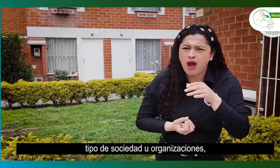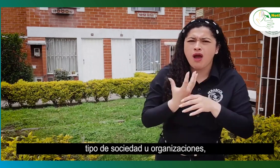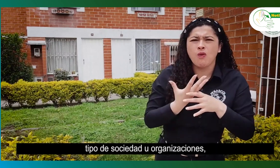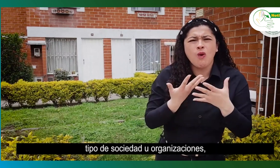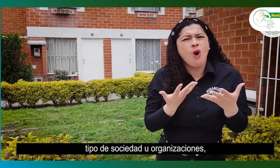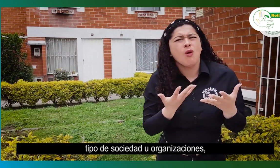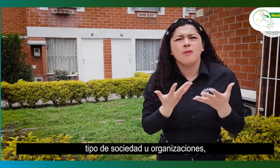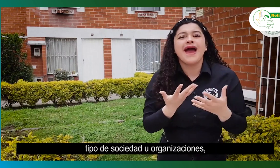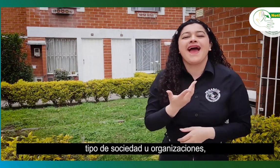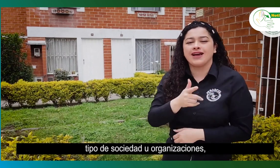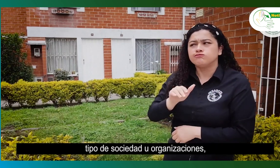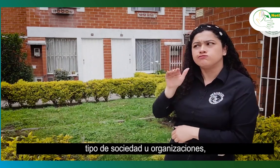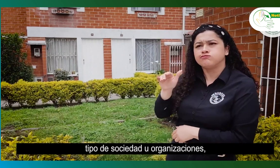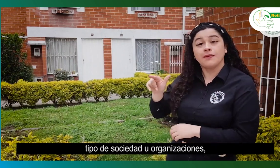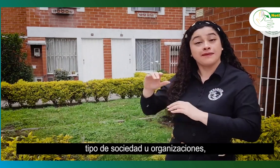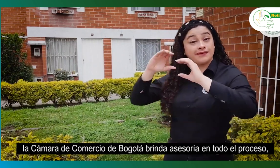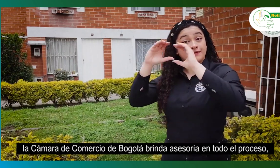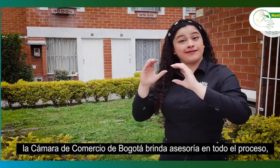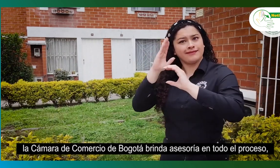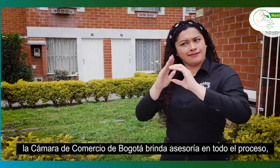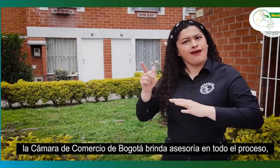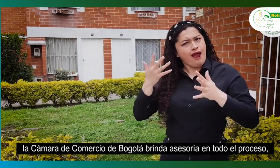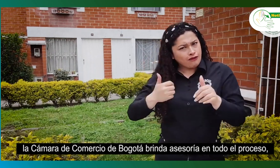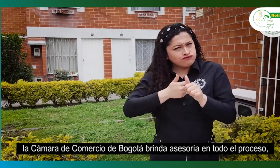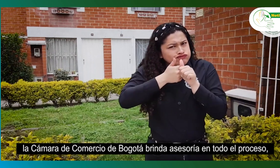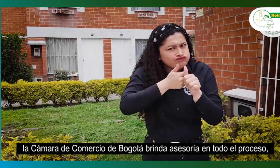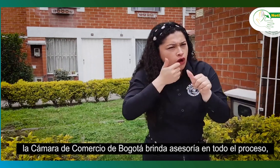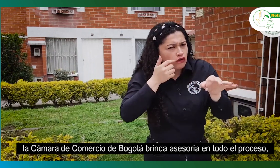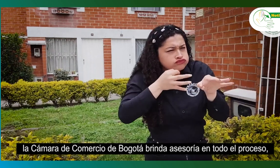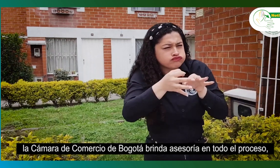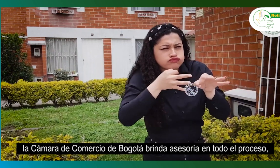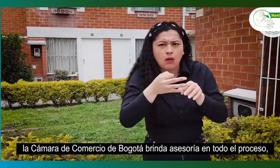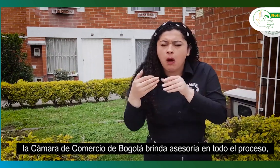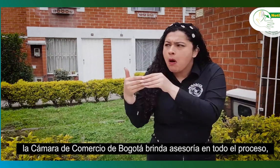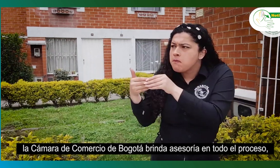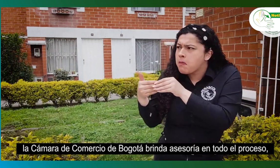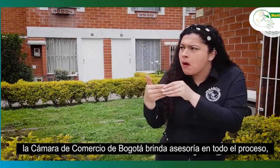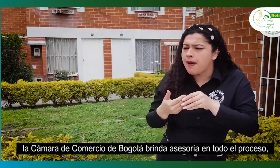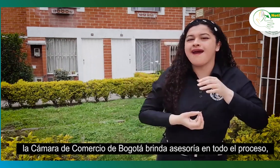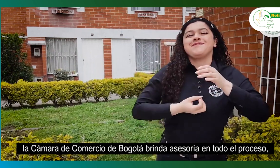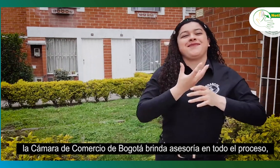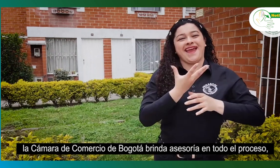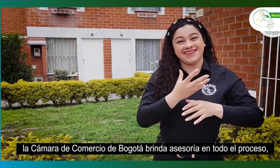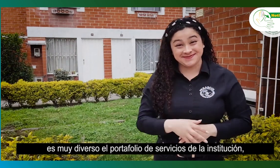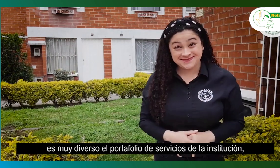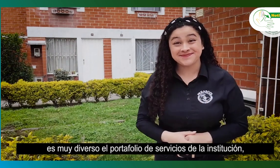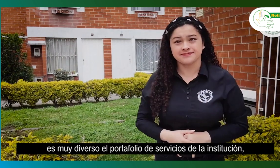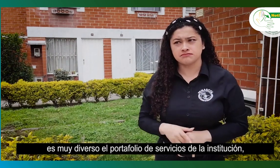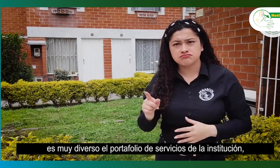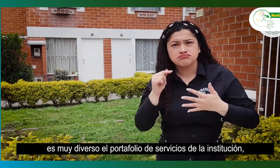sociedades u organizaciones, la Cámara de Comercio de Bogotá brinda asesoría en todo el proceso. Es muy diverso el